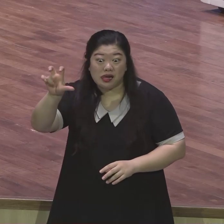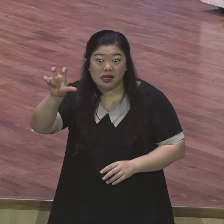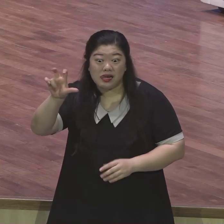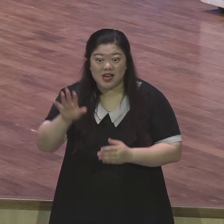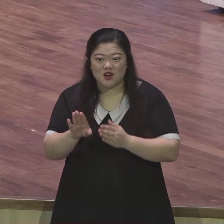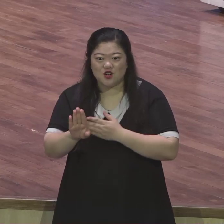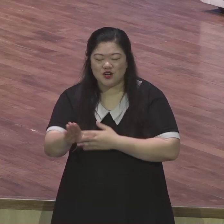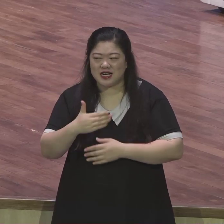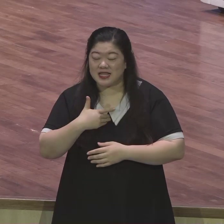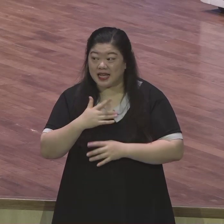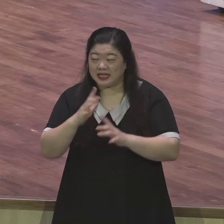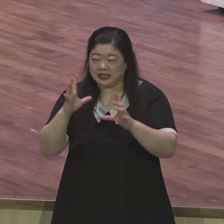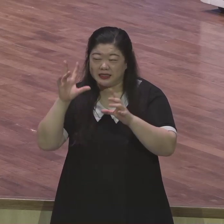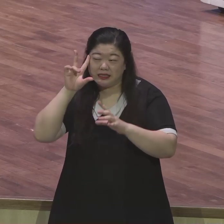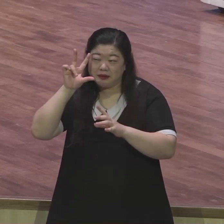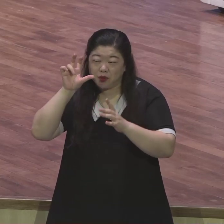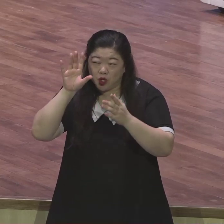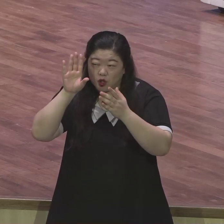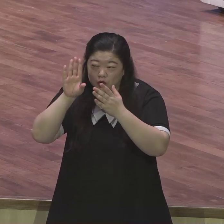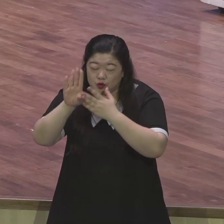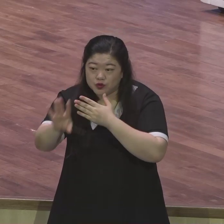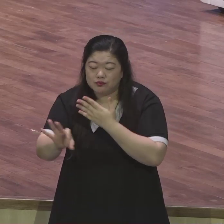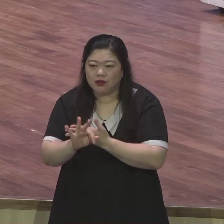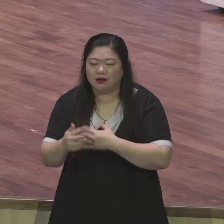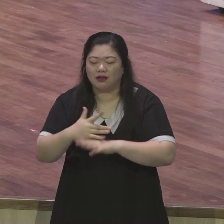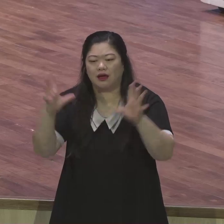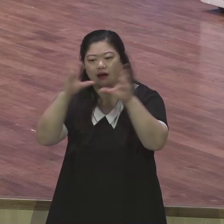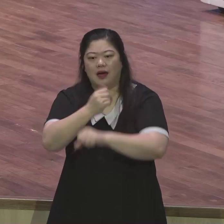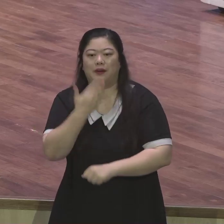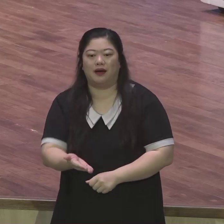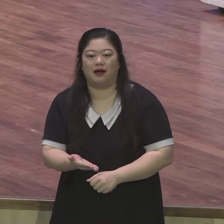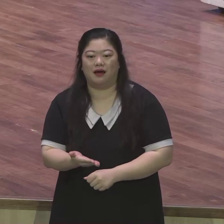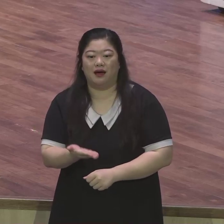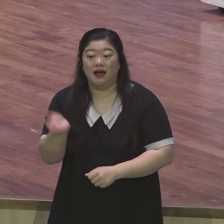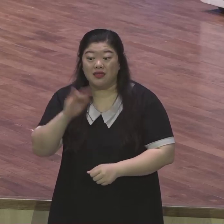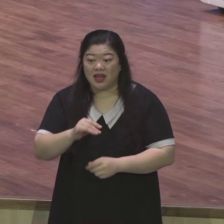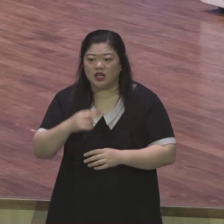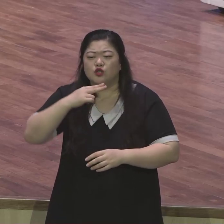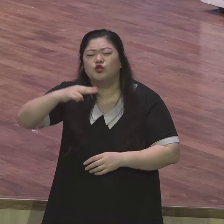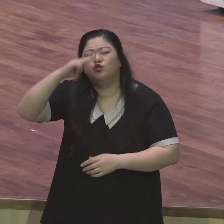잡히자마자 경찰한테 한 말이 이제 좀 마음이 편하다라는 말을 했다는 것입니다